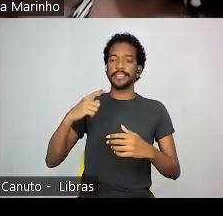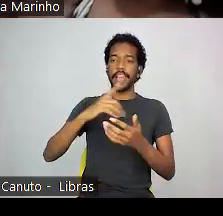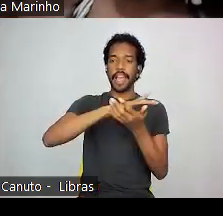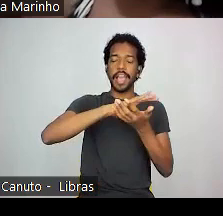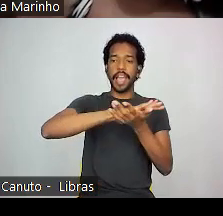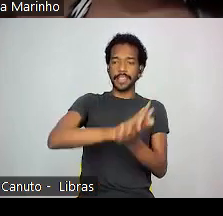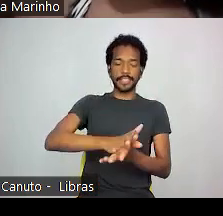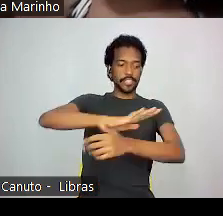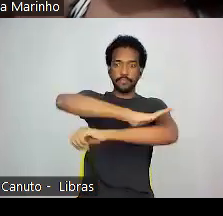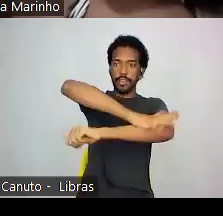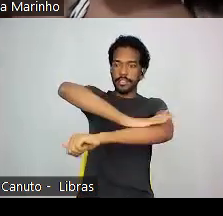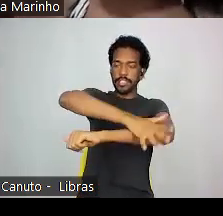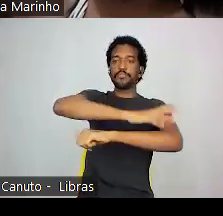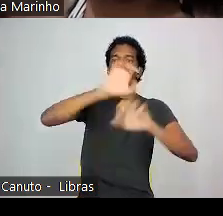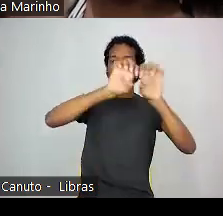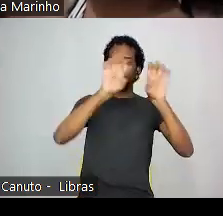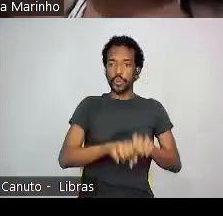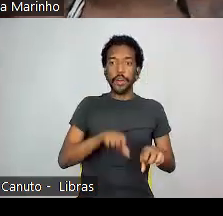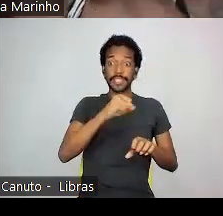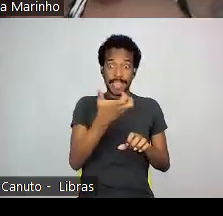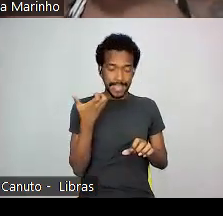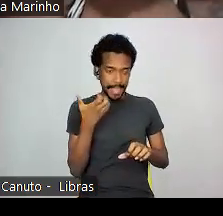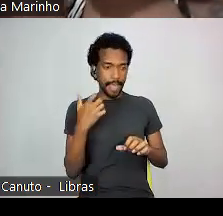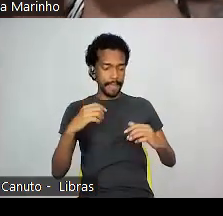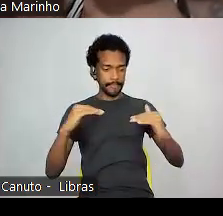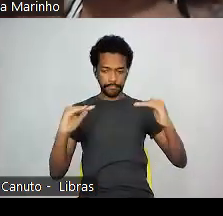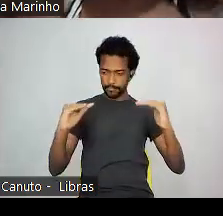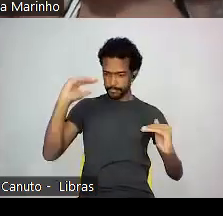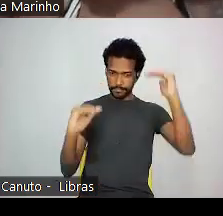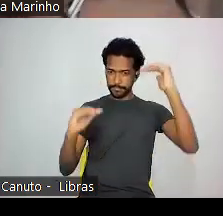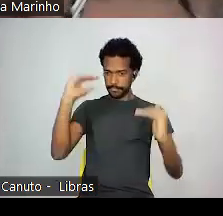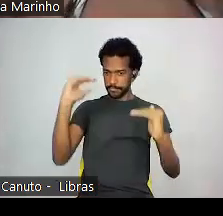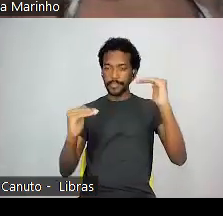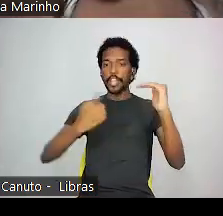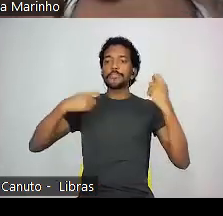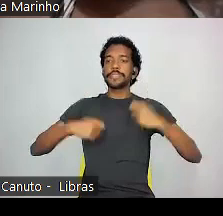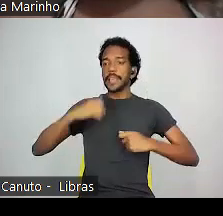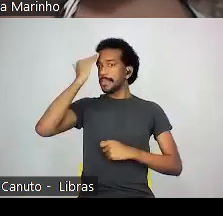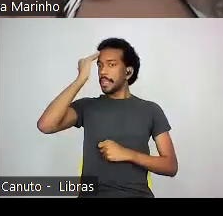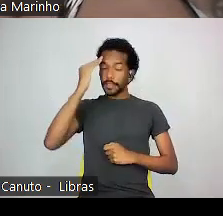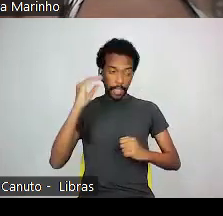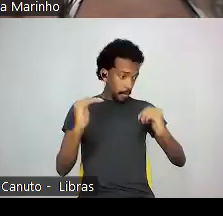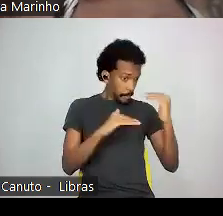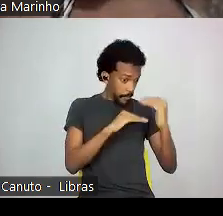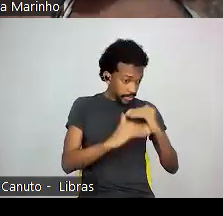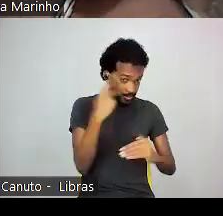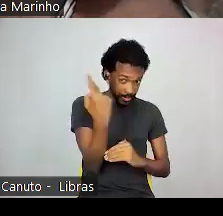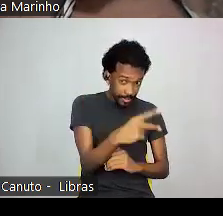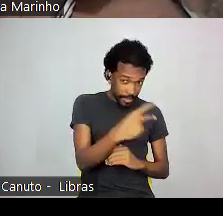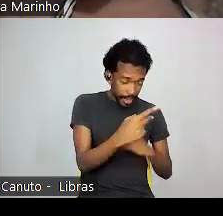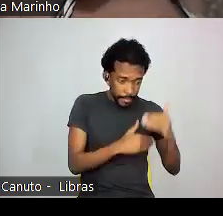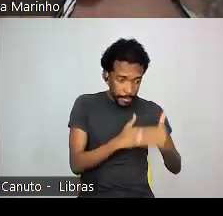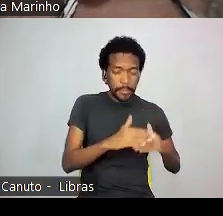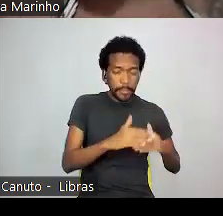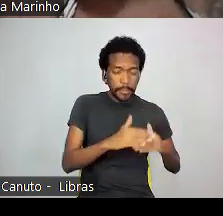a régua dessas pessoas e do trabalho dessas pessoas, a gente, enquanto instituição, a gente vai ter que entender o processo que vai ser um pouquinho mais